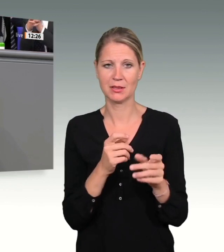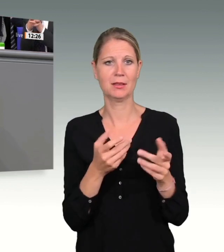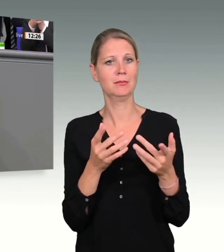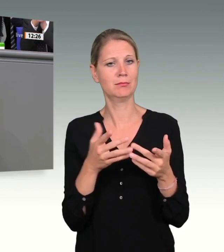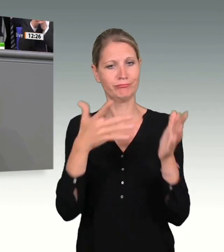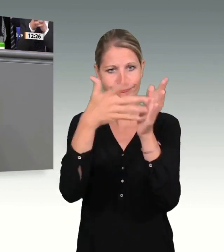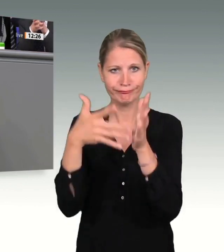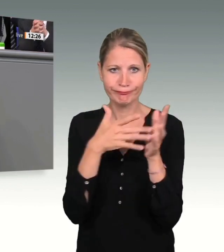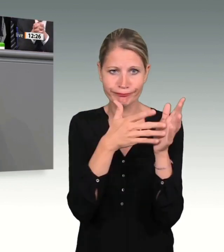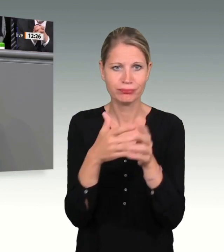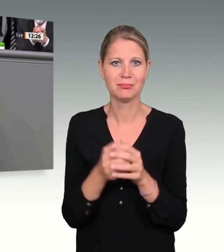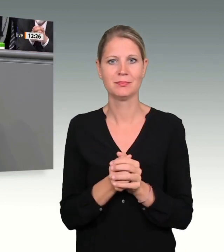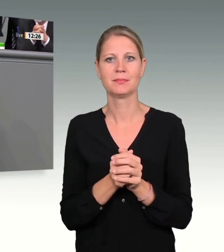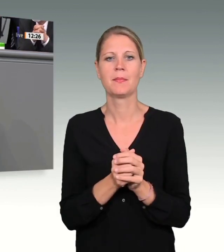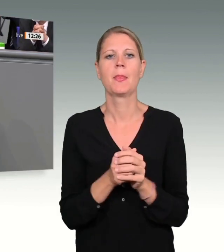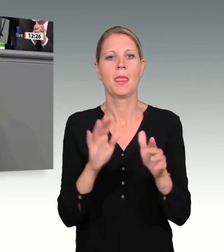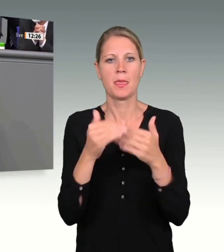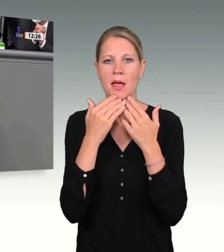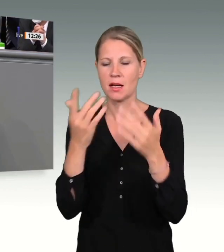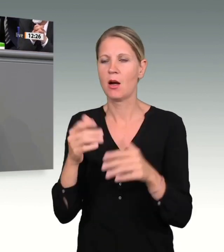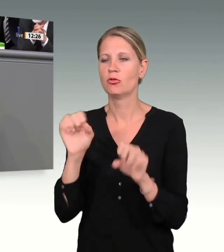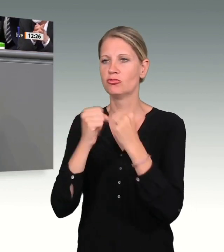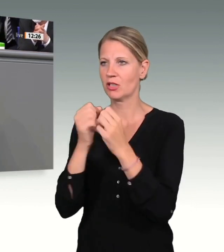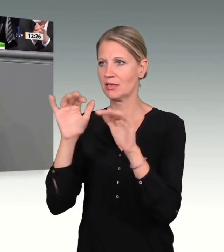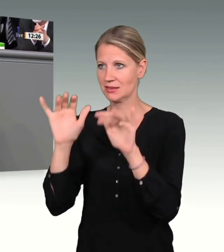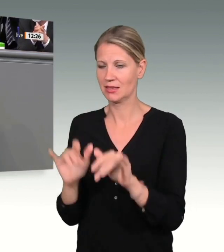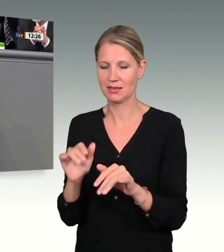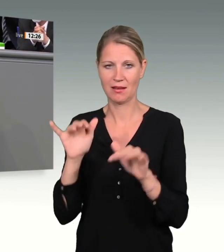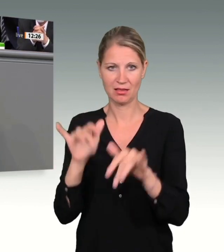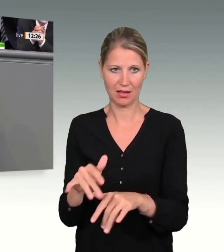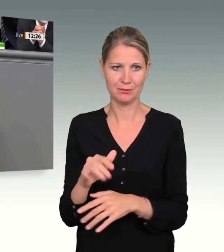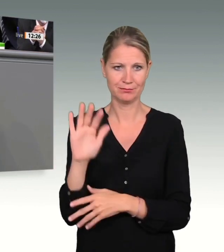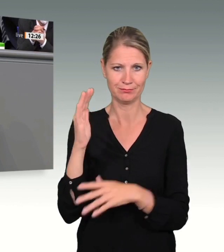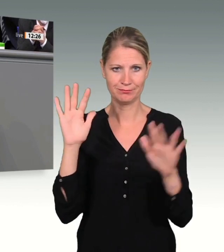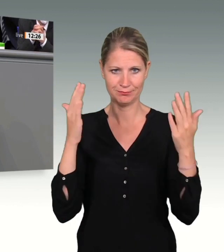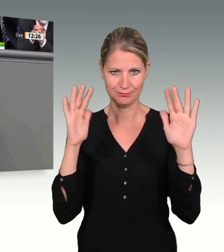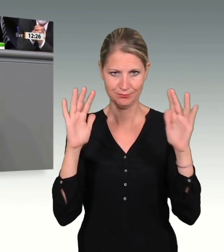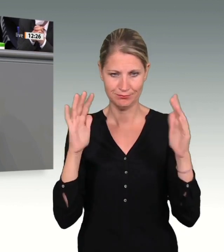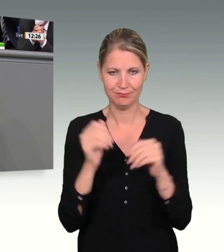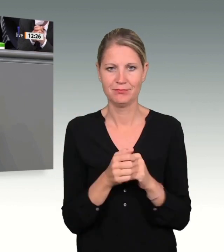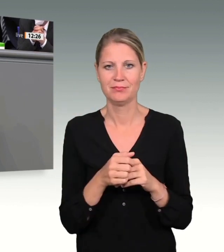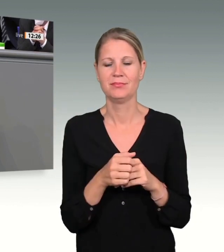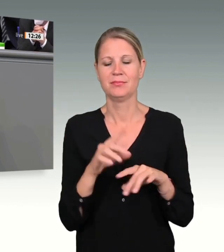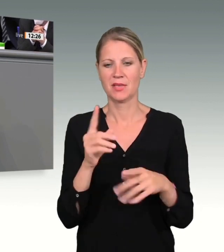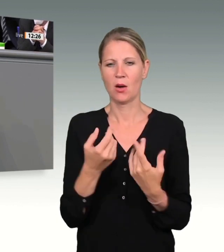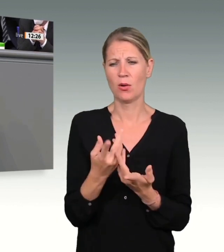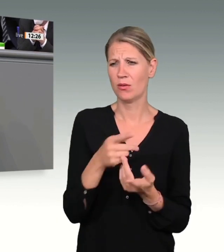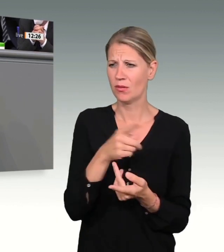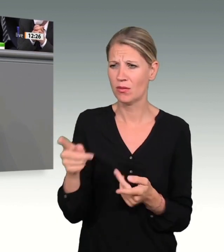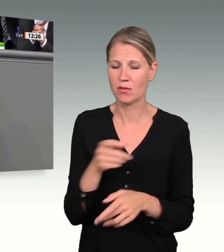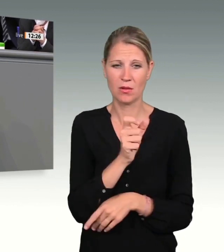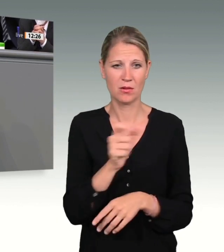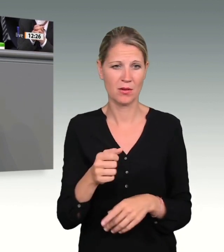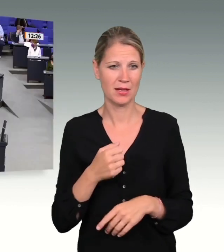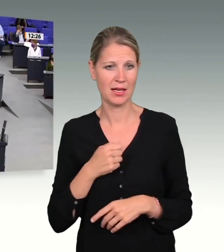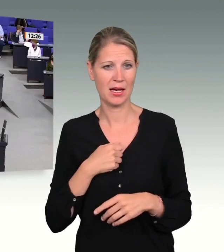Man verhielt sich im Sinne des geltenden Rechts auch korrekt gegenüber Menschen, die Angst um ihre Angehörigen hatten. Allerdings gab es mit ihnen einen wenig empathischen, oft zu